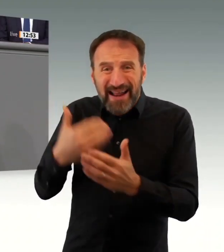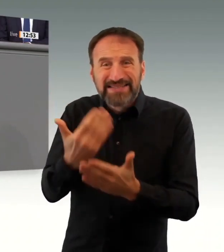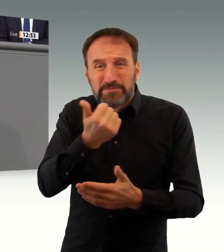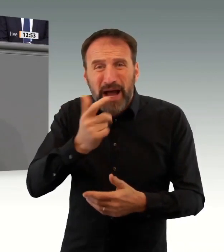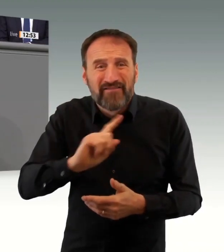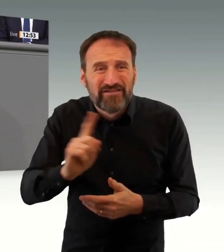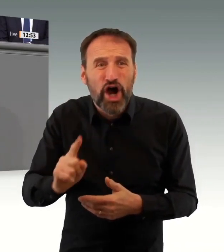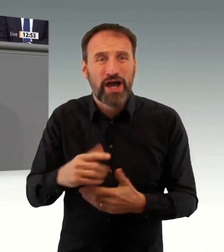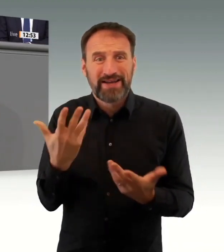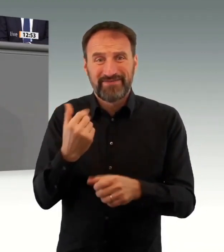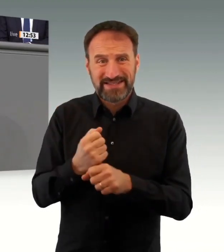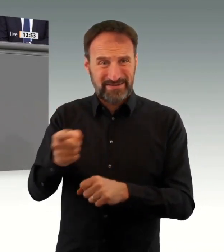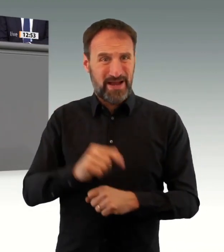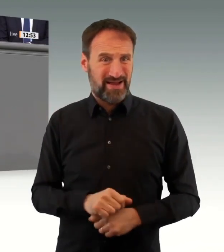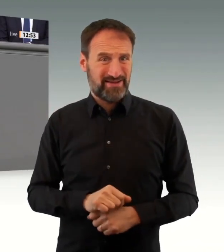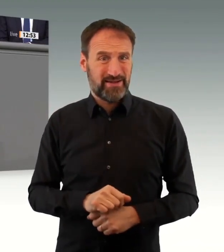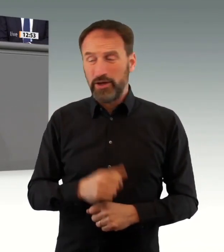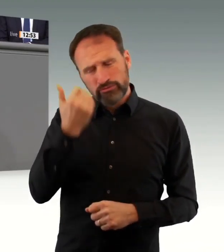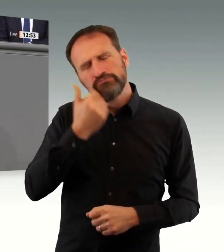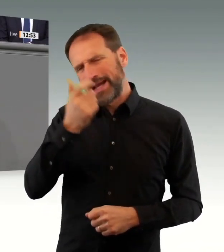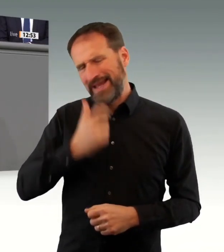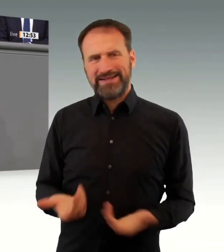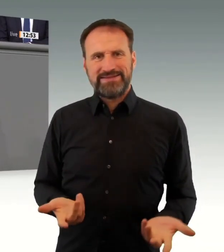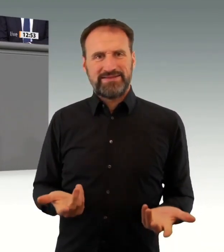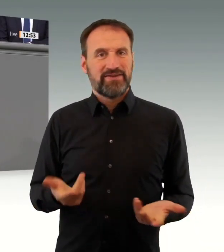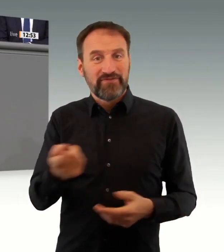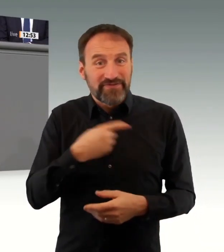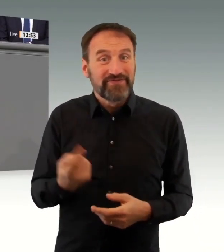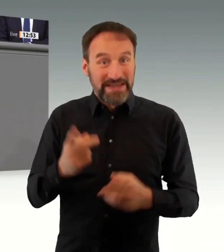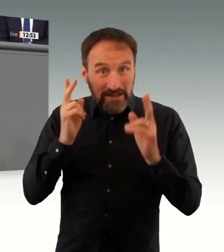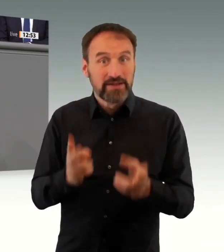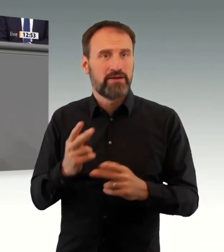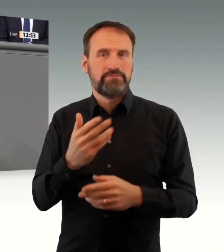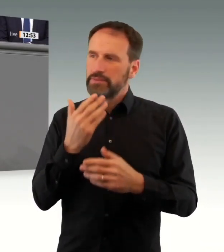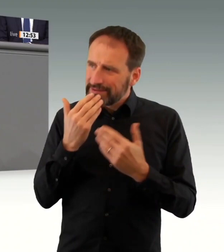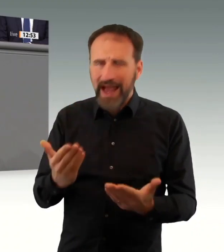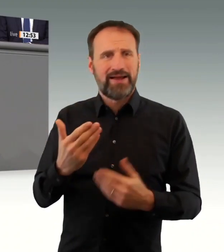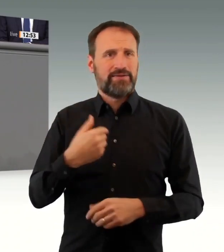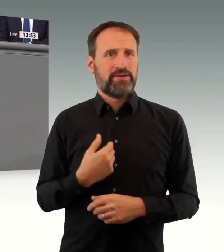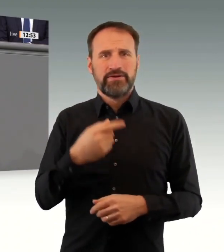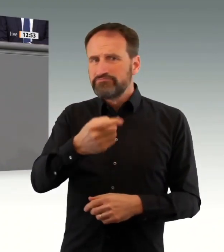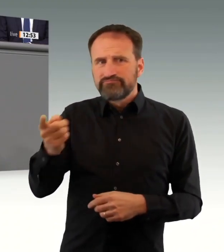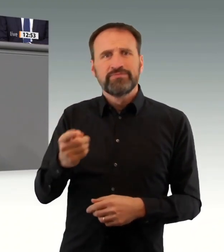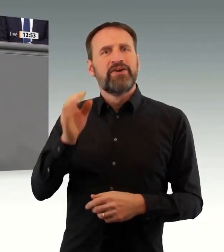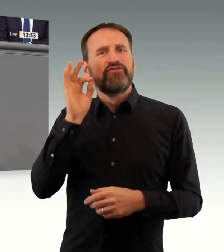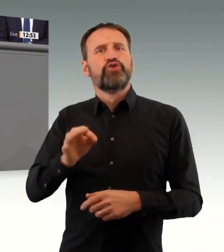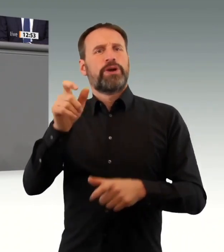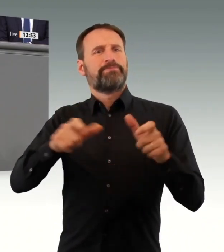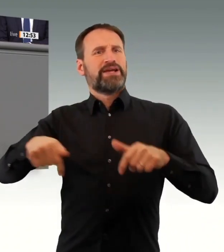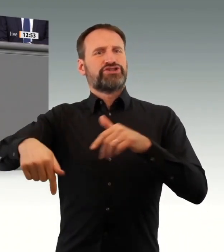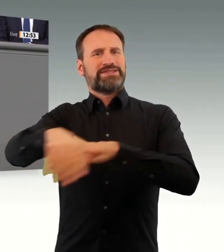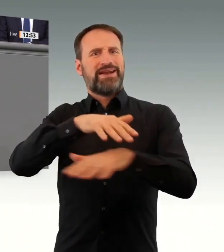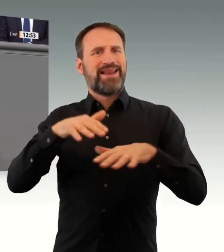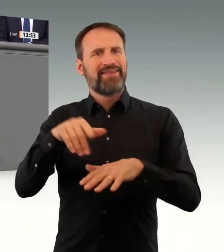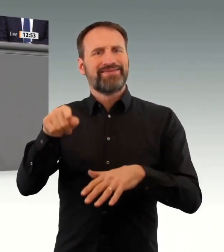auch sagen, wo Sie die Probleme haben. Sie haben beispielsweise in Ihrem Gesetzentwurf gesagt, wir machen die Regelungen, die die Länder